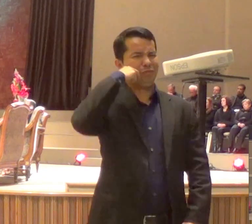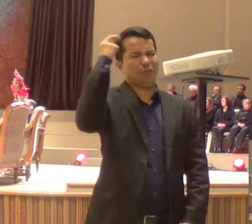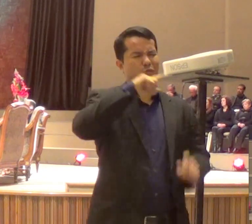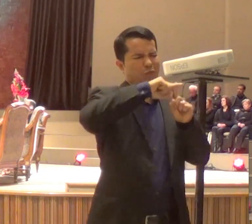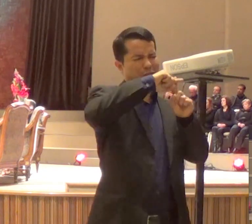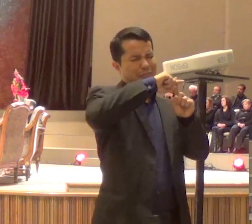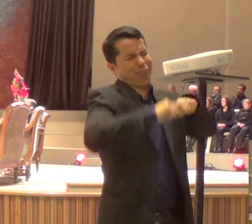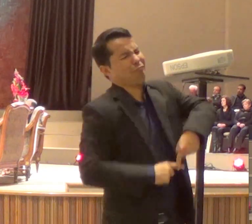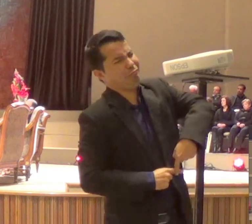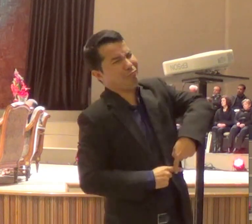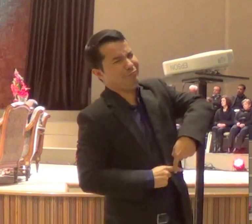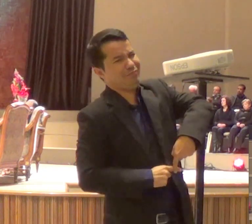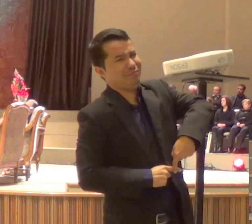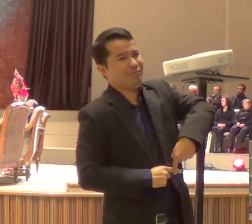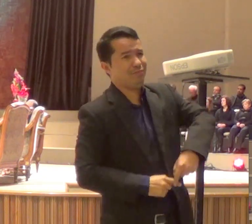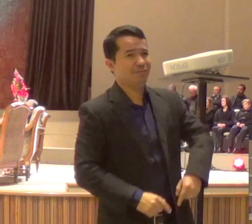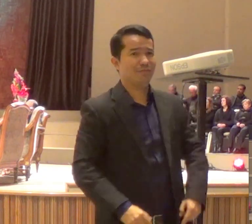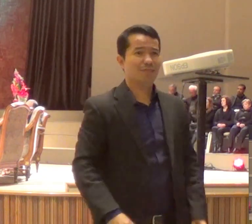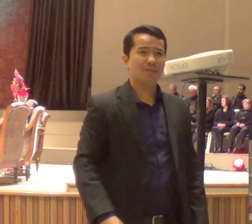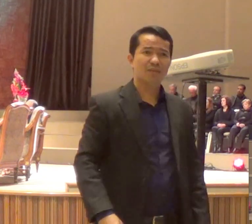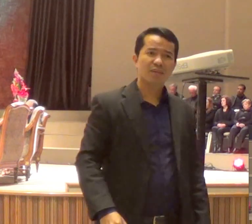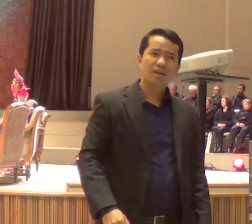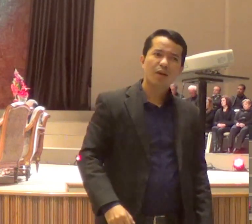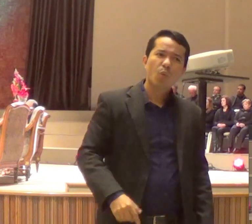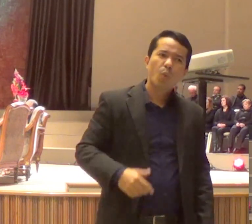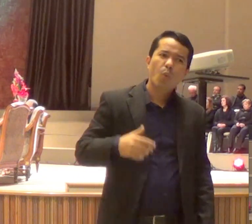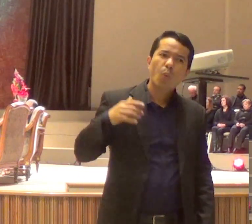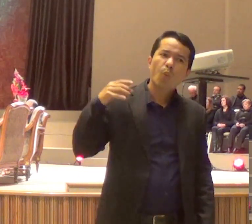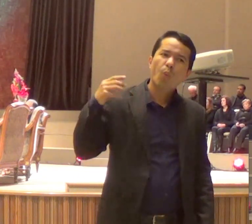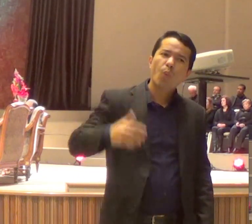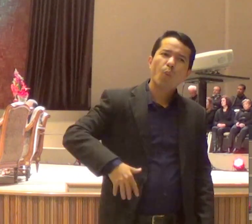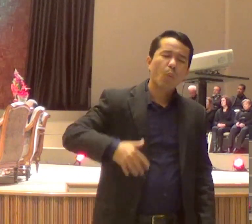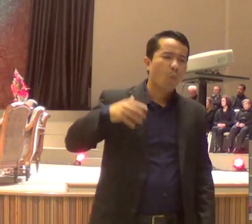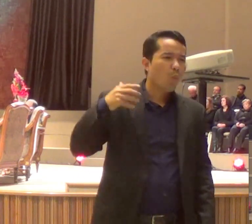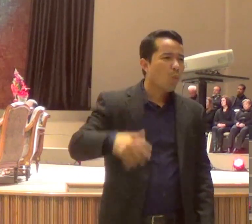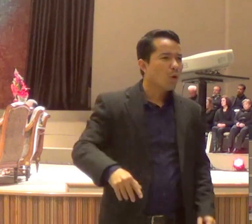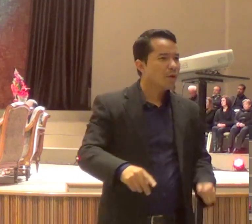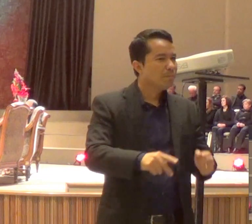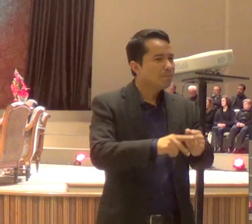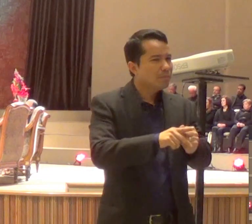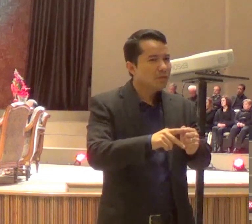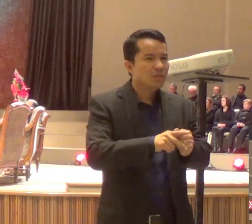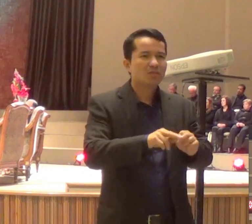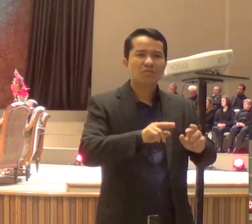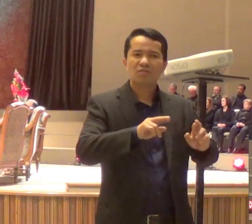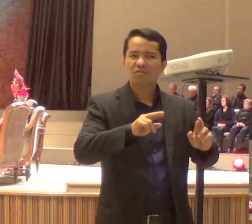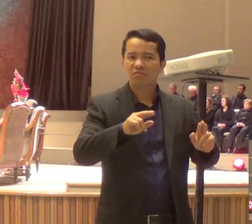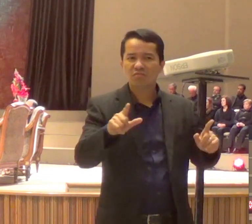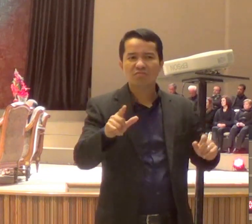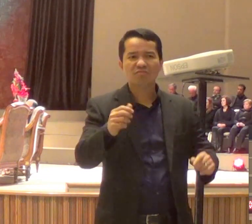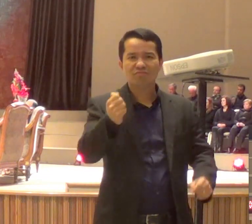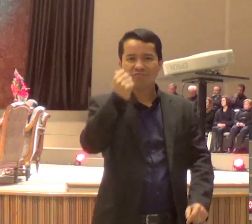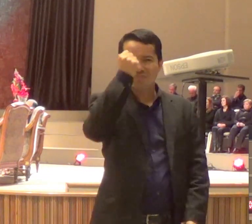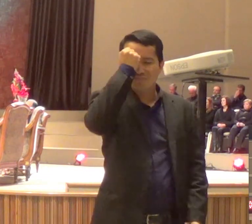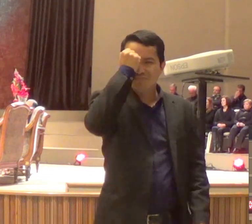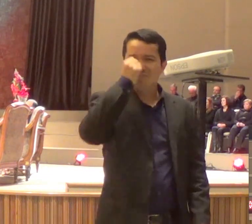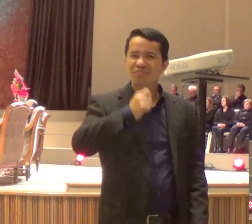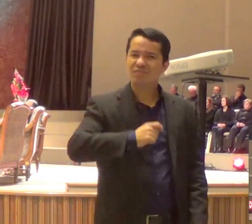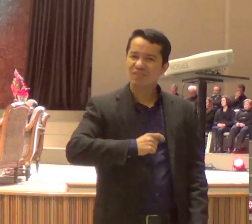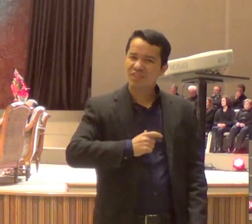e vou servi-lo, e honrá-lo, com a minha vida, e na minha morte, a terceira mensagem, que Jesus,